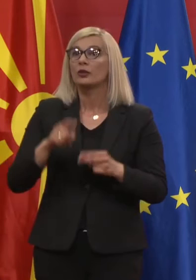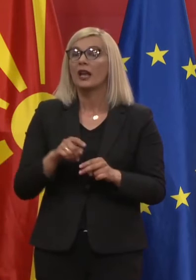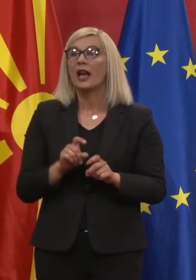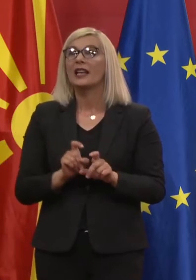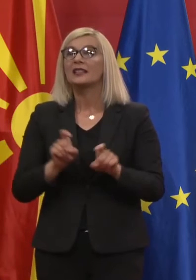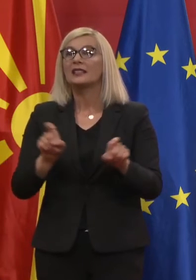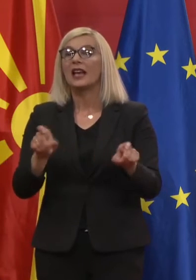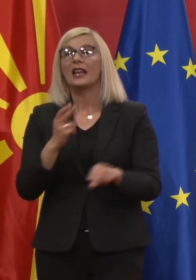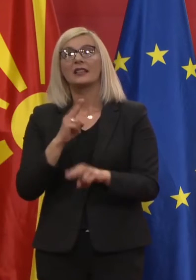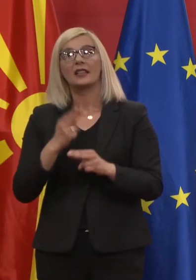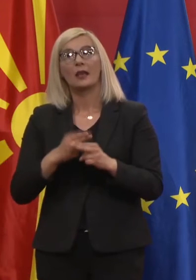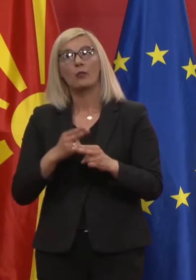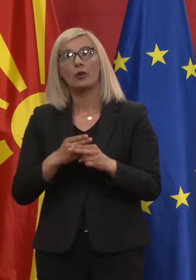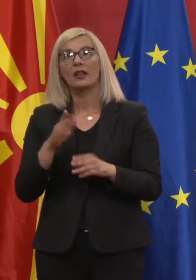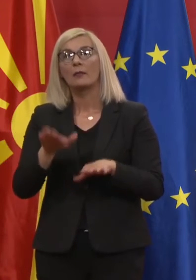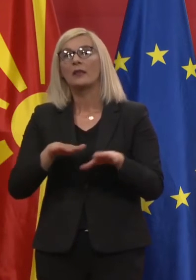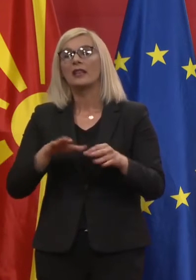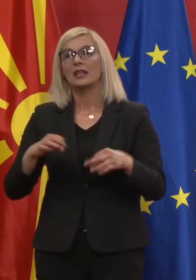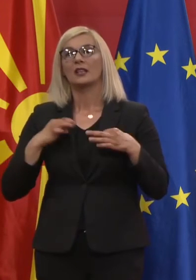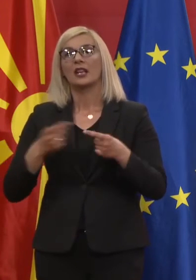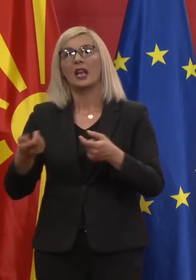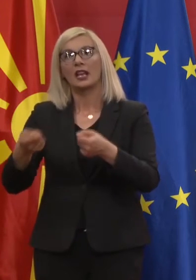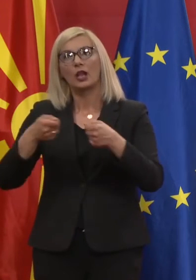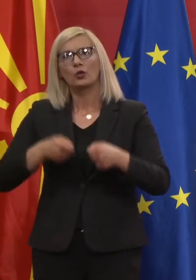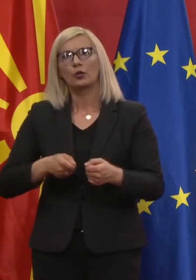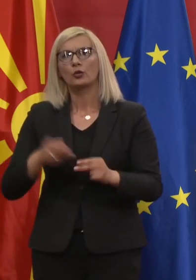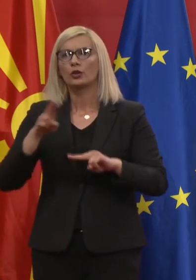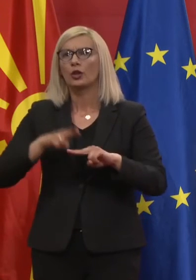болести и Министерството за здравствоќе донесе одлука.